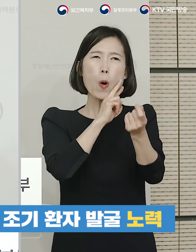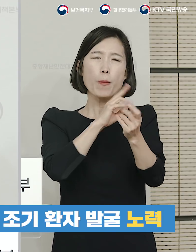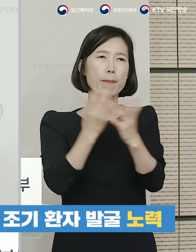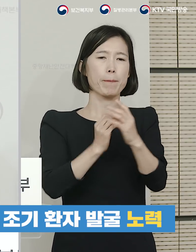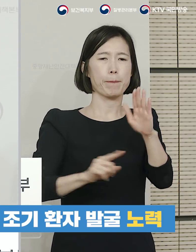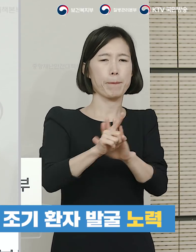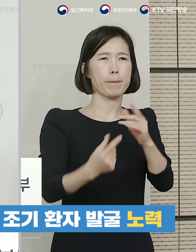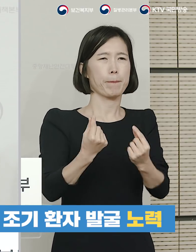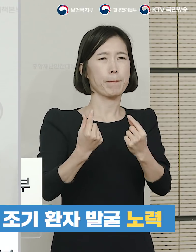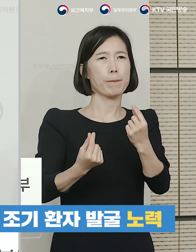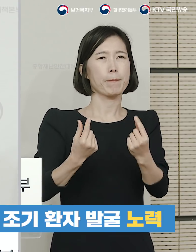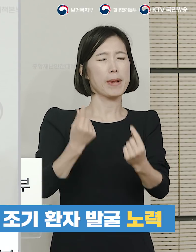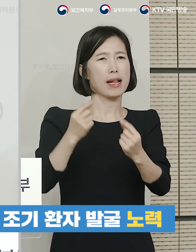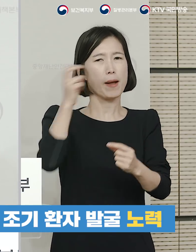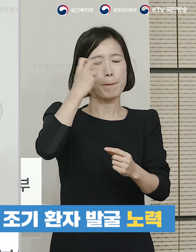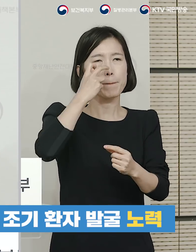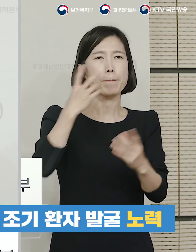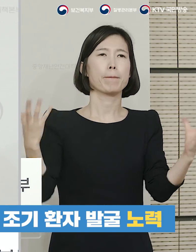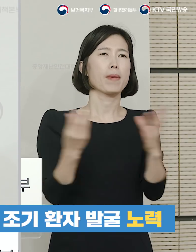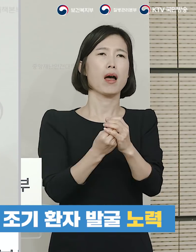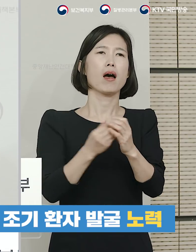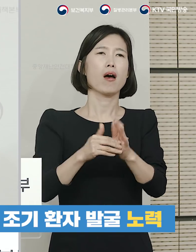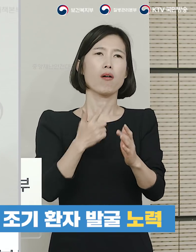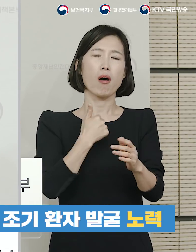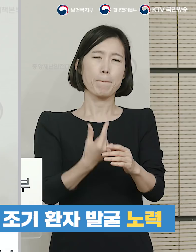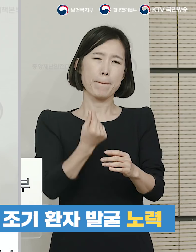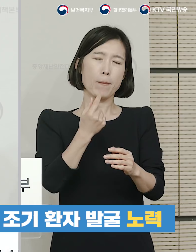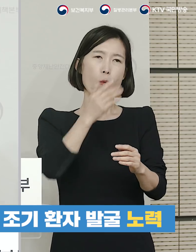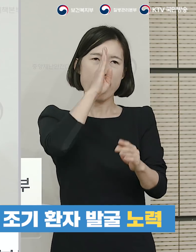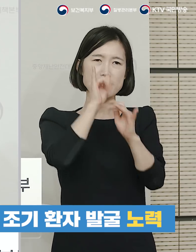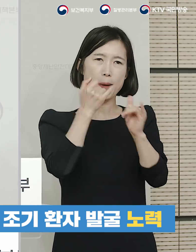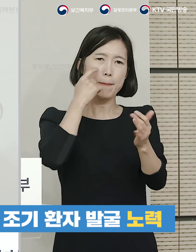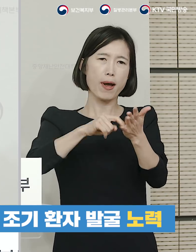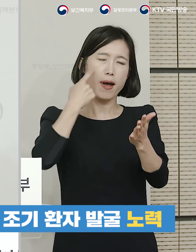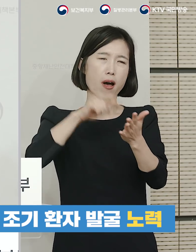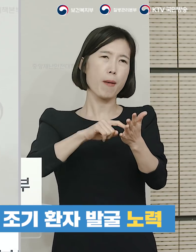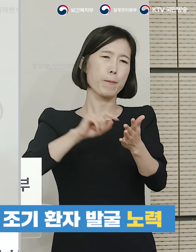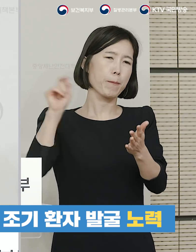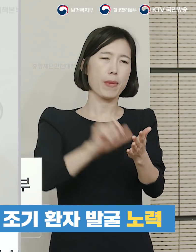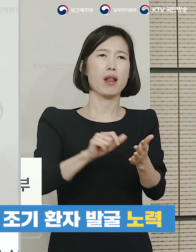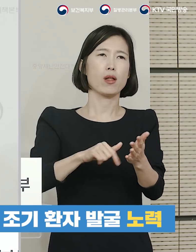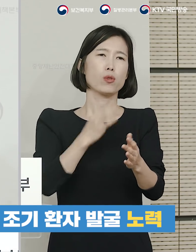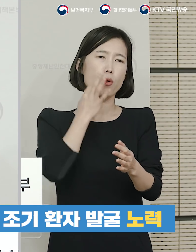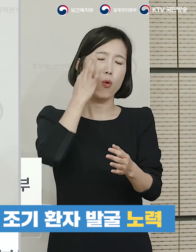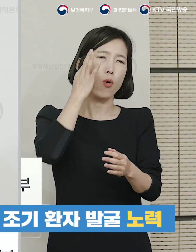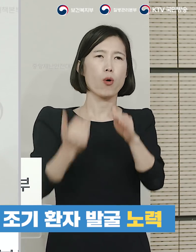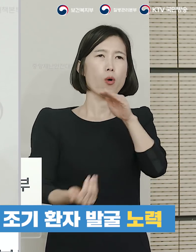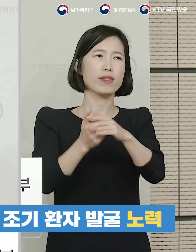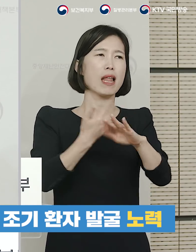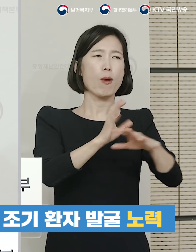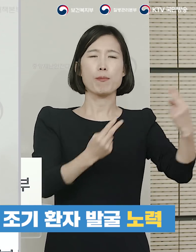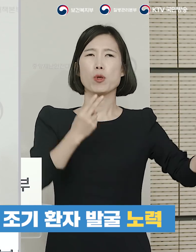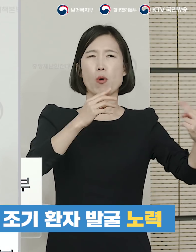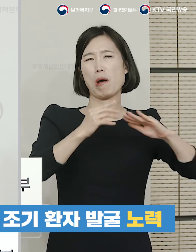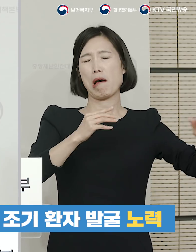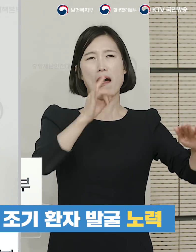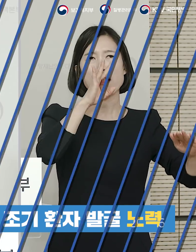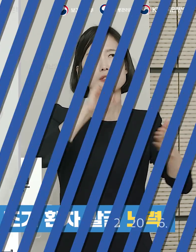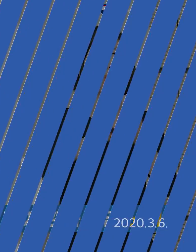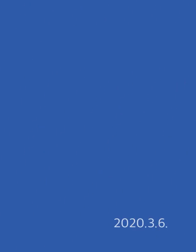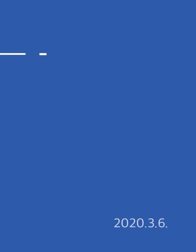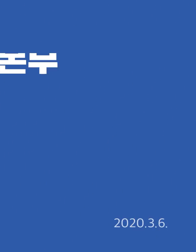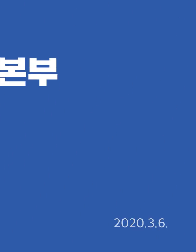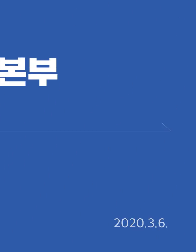사례들을 저희가 선제적으로 검사를 해서 조기에 환자를 발굴하기 위한 노력을 하고